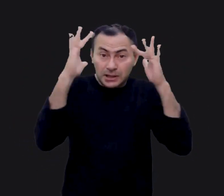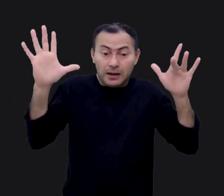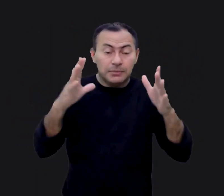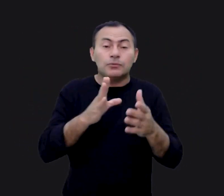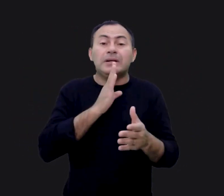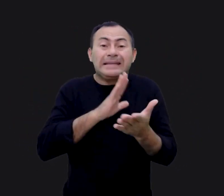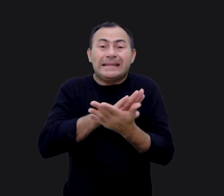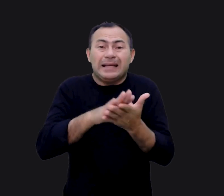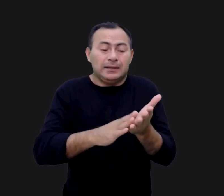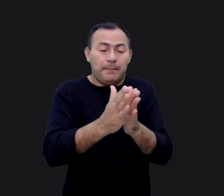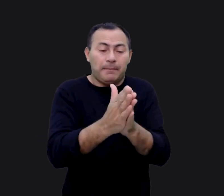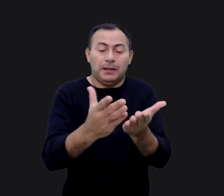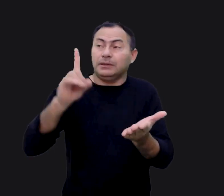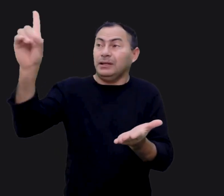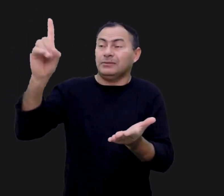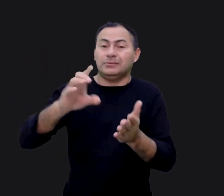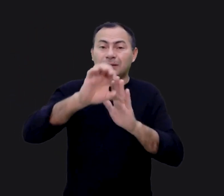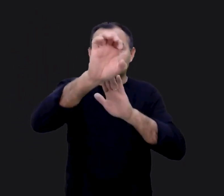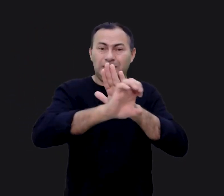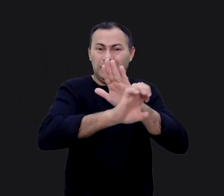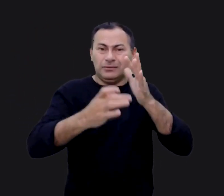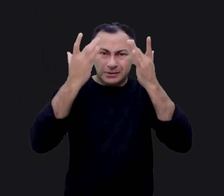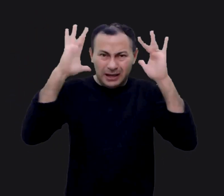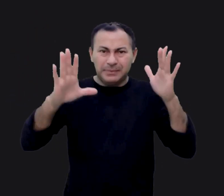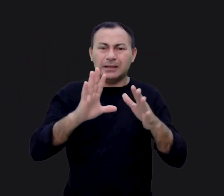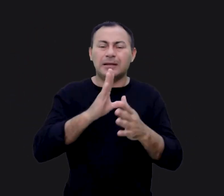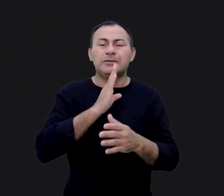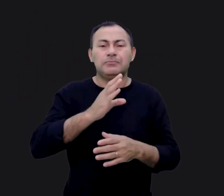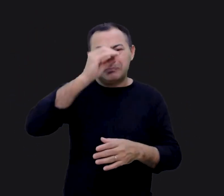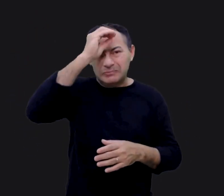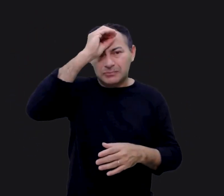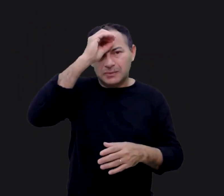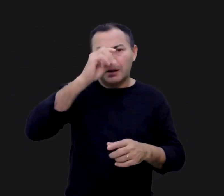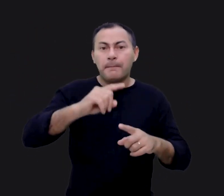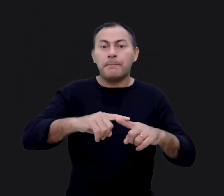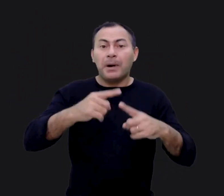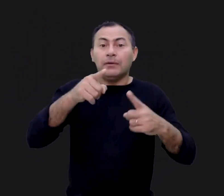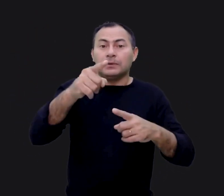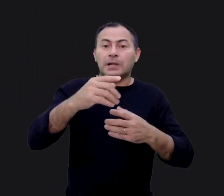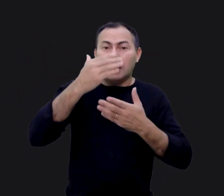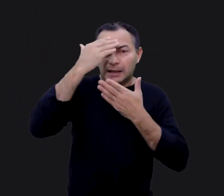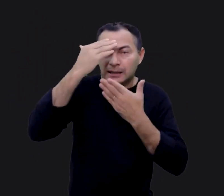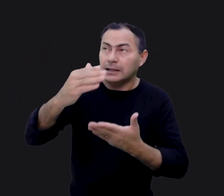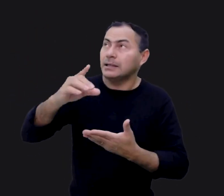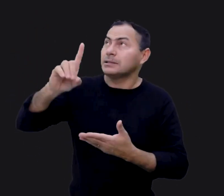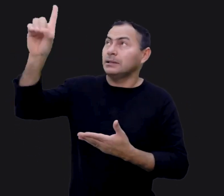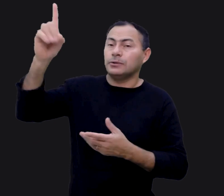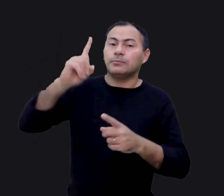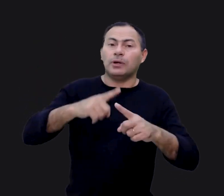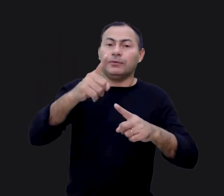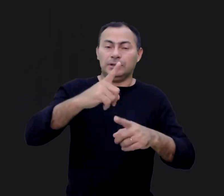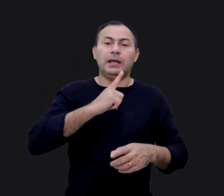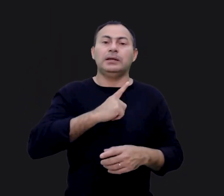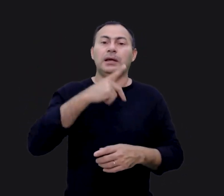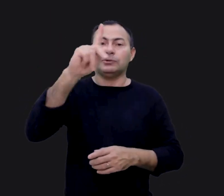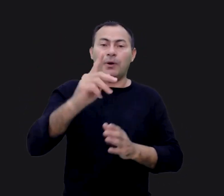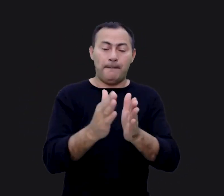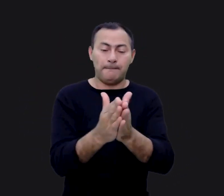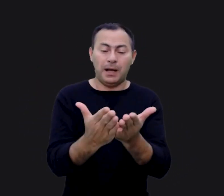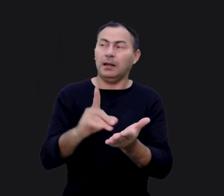palavra do Evangelho. Existem muitas pessoas nesta situação hoje. Agradeça a Deus porque você não foi deixado sem luz. Você tem a sua